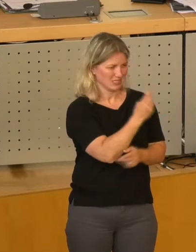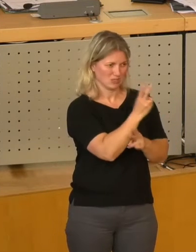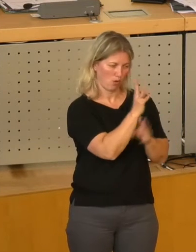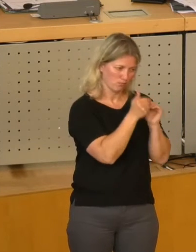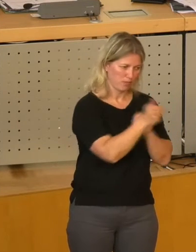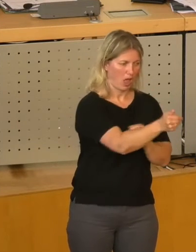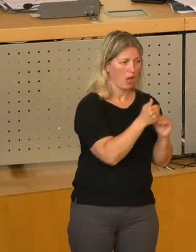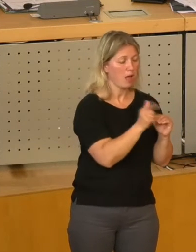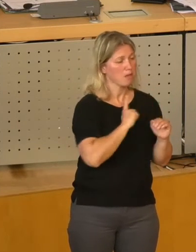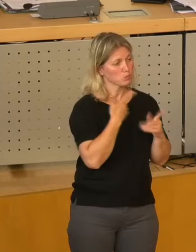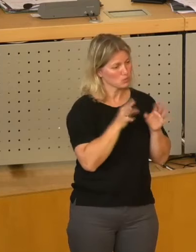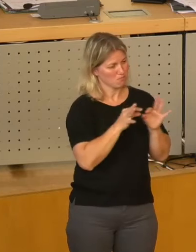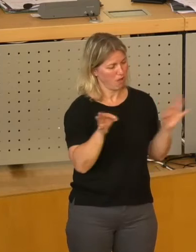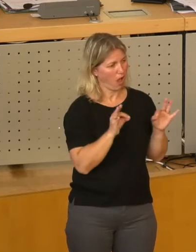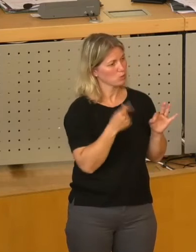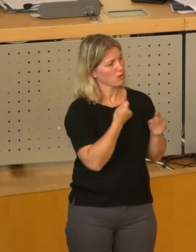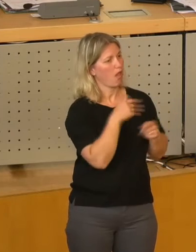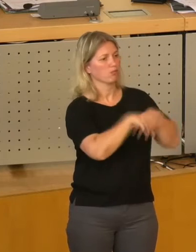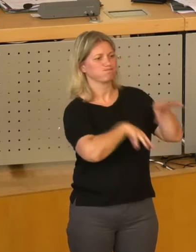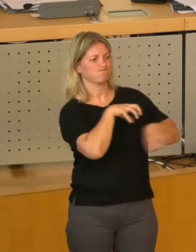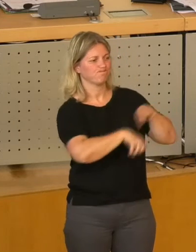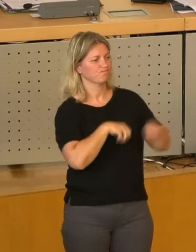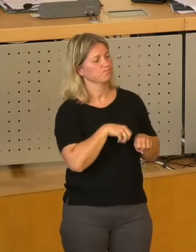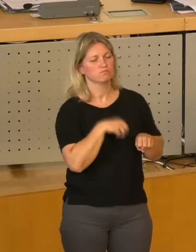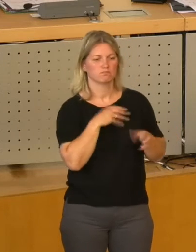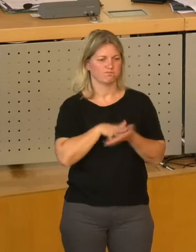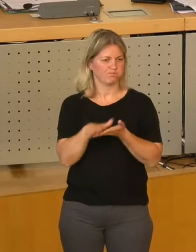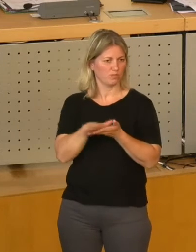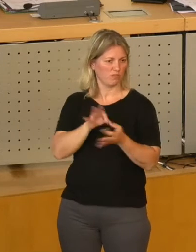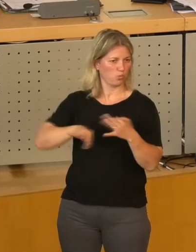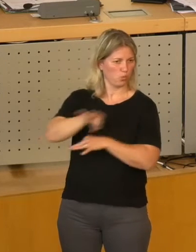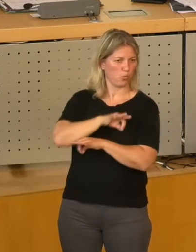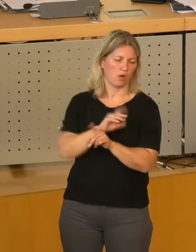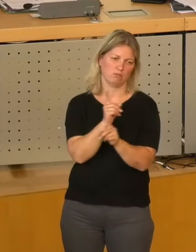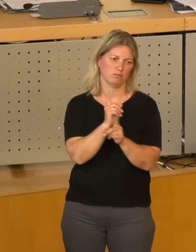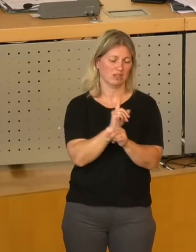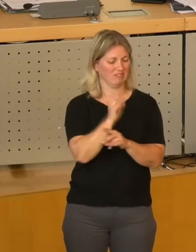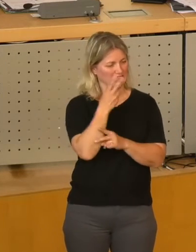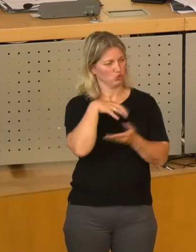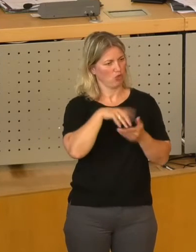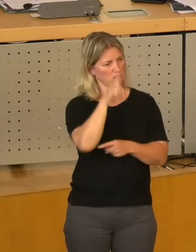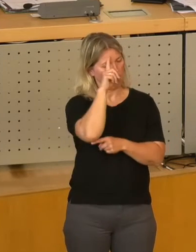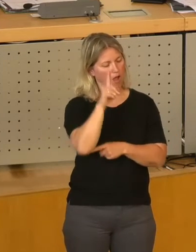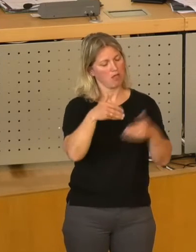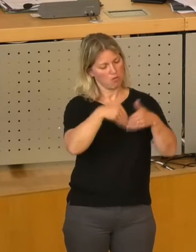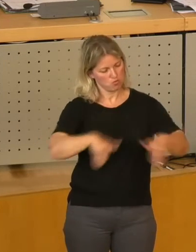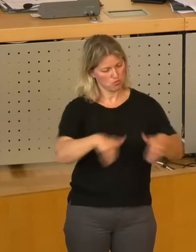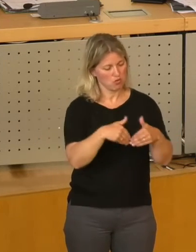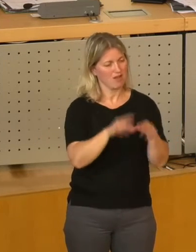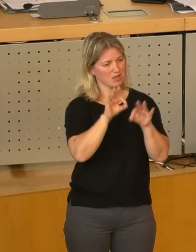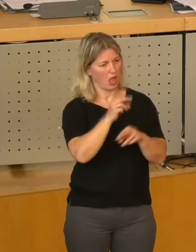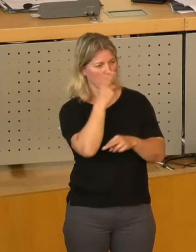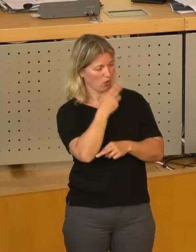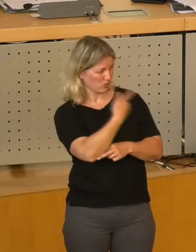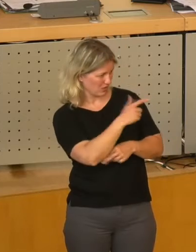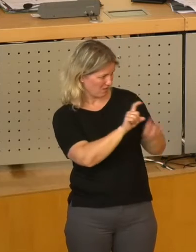selbst beschränken, meine Damen und Herren. Und das erwarte ich auch von diesem Stadtrat, dass er sich selbst beschränkt genau hinschaut, wie viel wir diesem